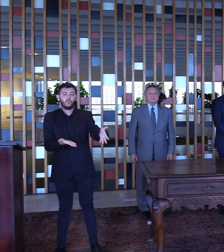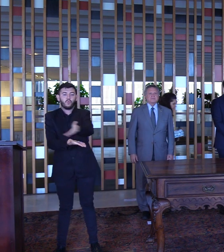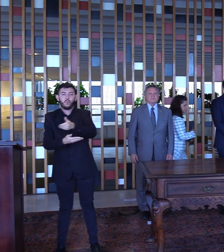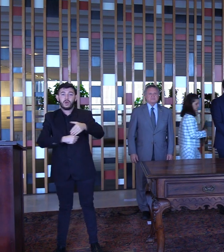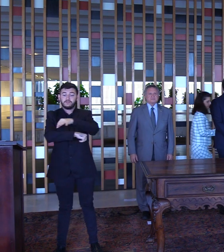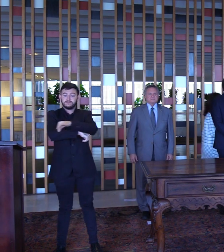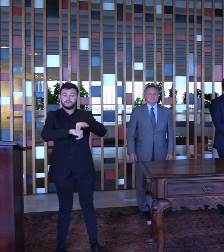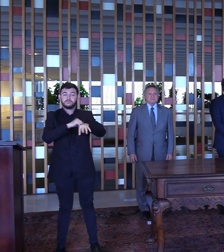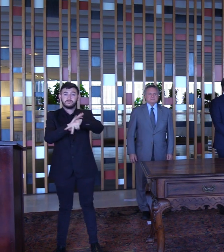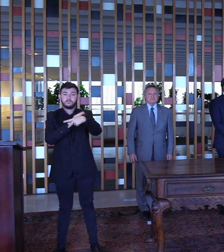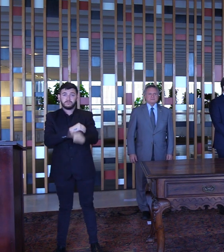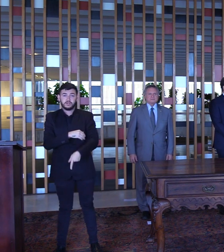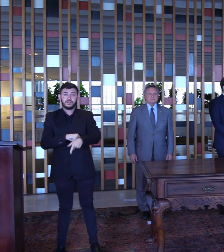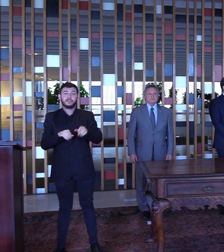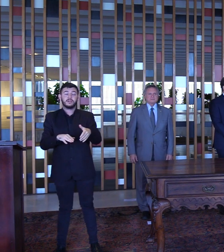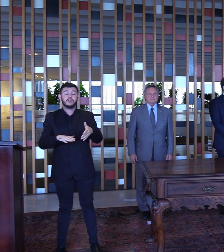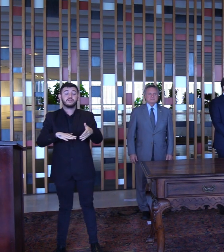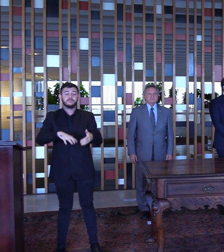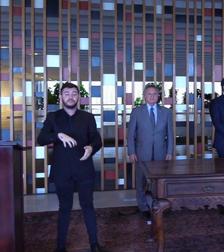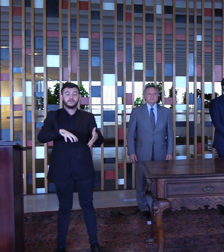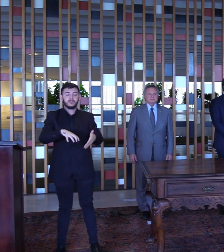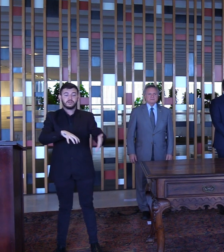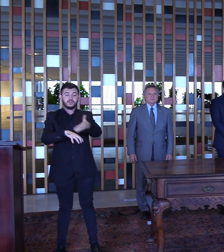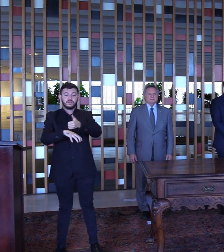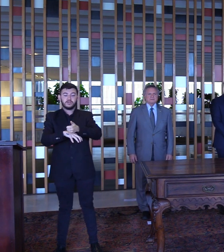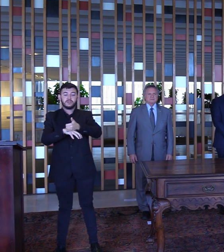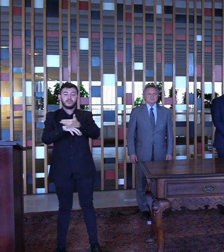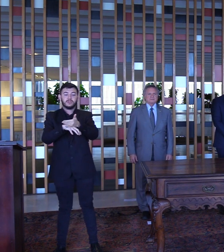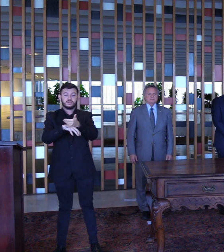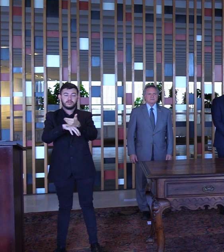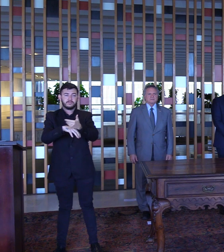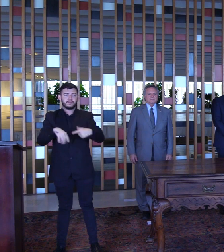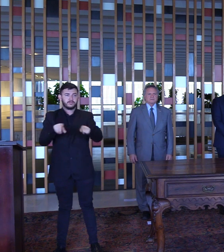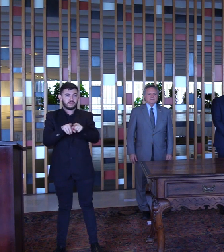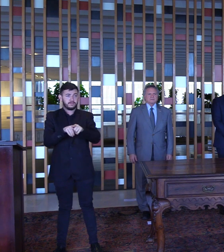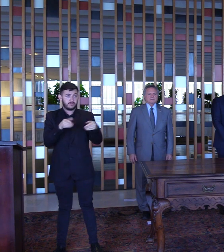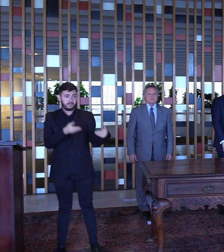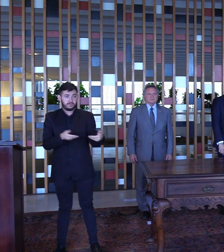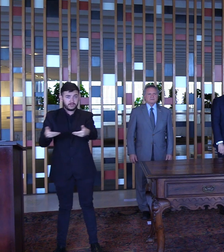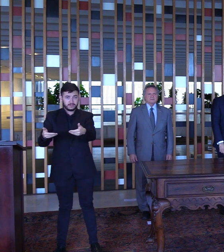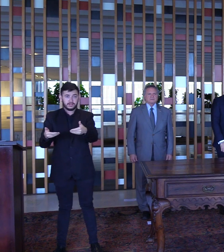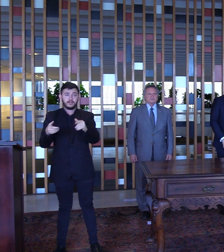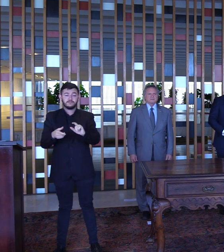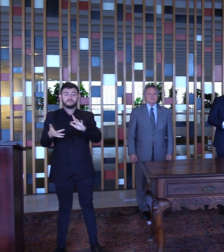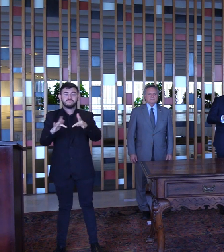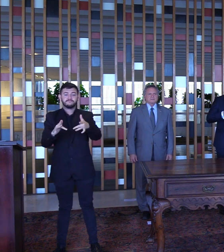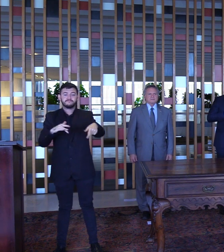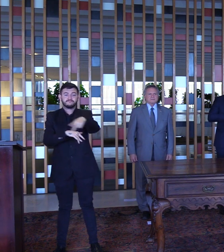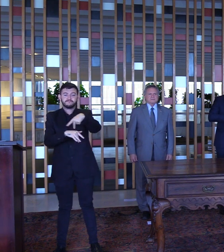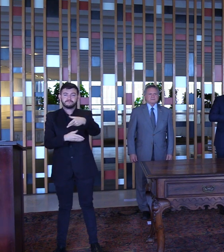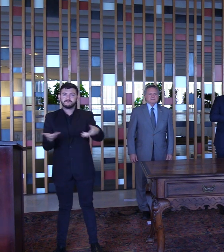Itamaraty e dos acervos do Ministério das Relações Exteriores no Rio de Janeiro.